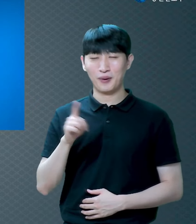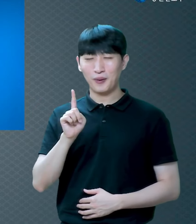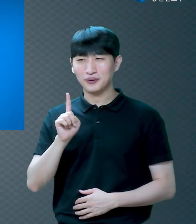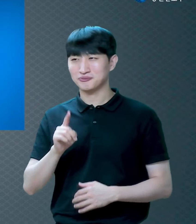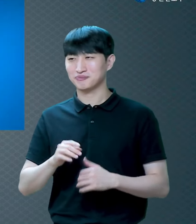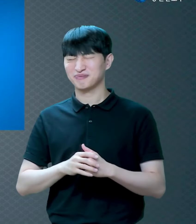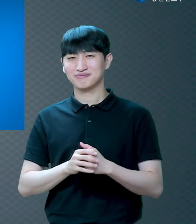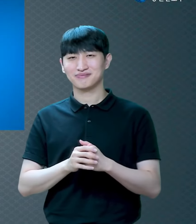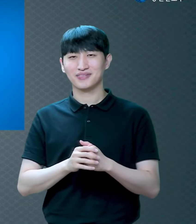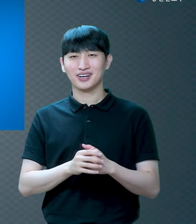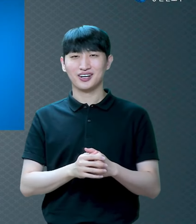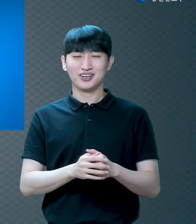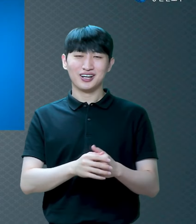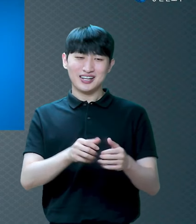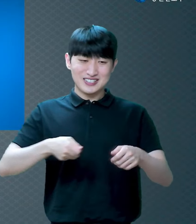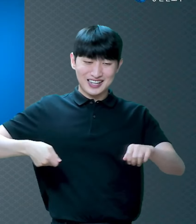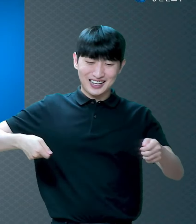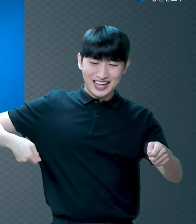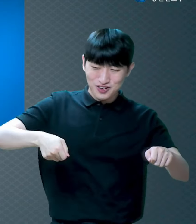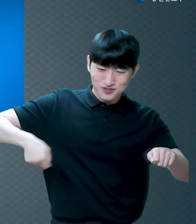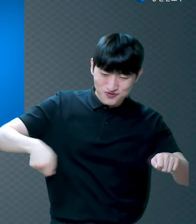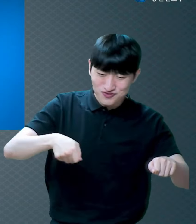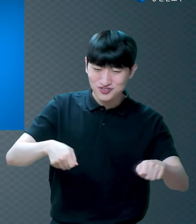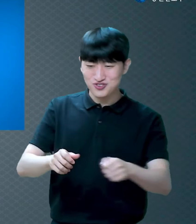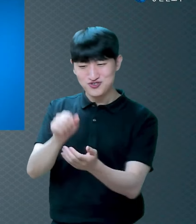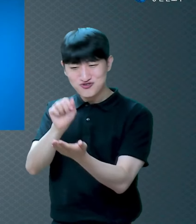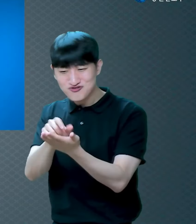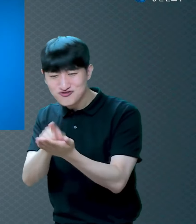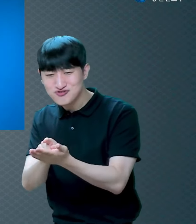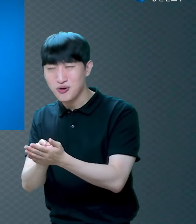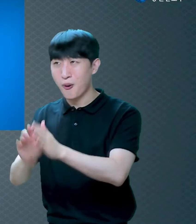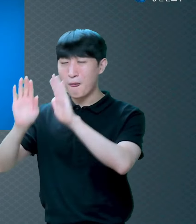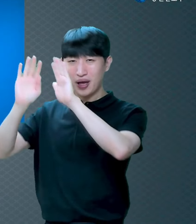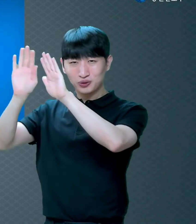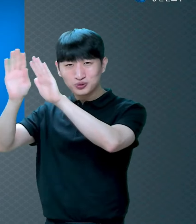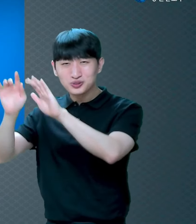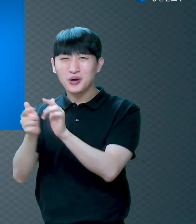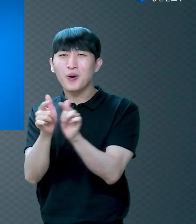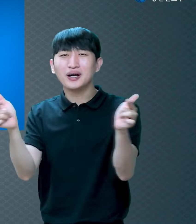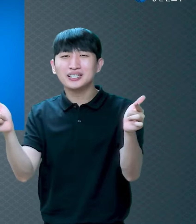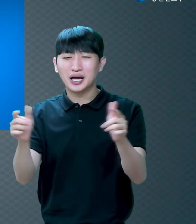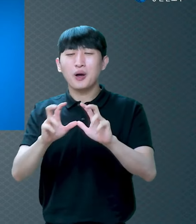축구 배구 농구 동그란 걸 되게 좋아하는데